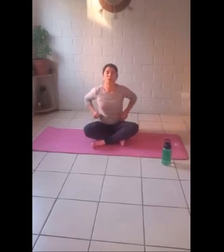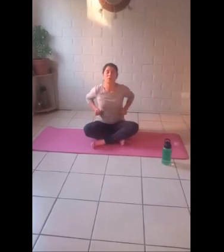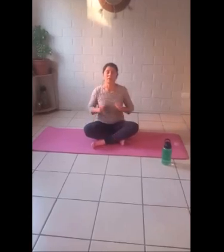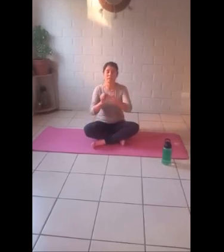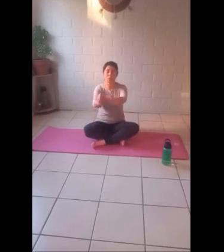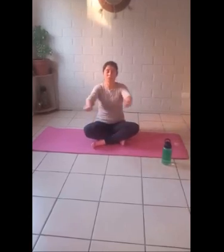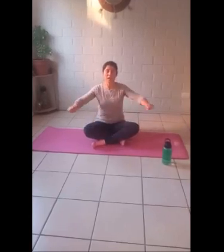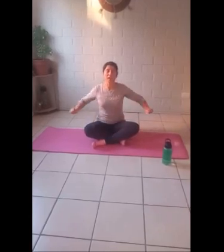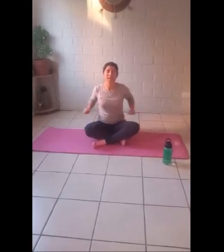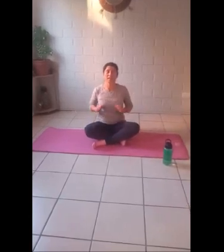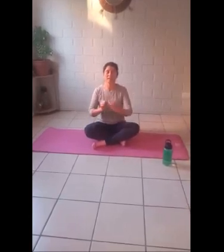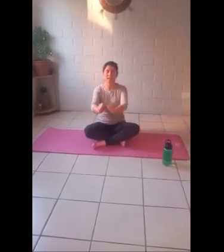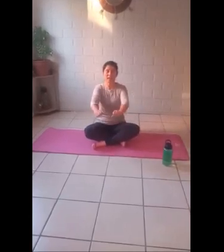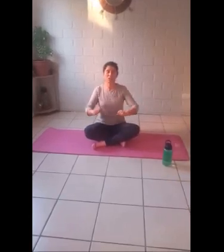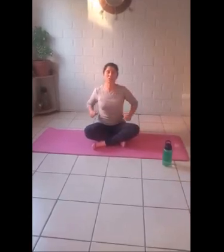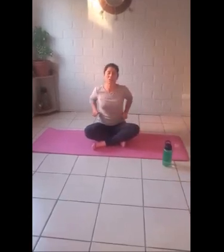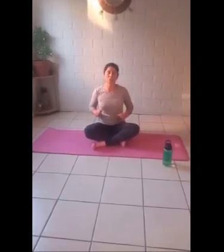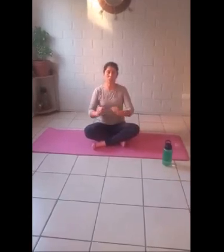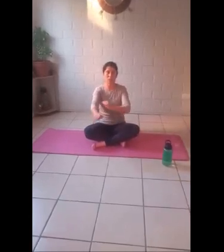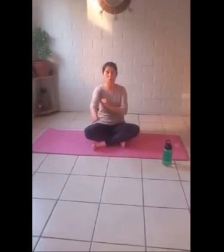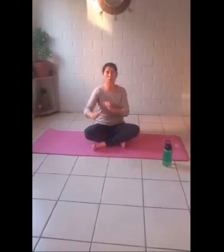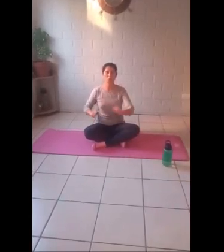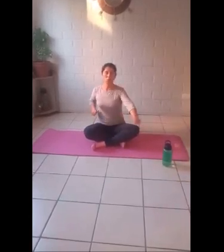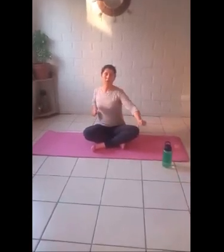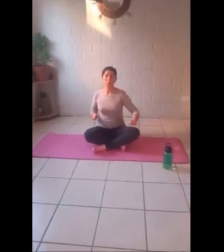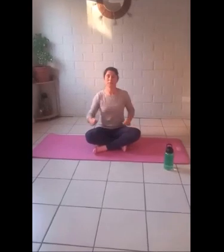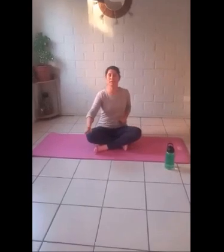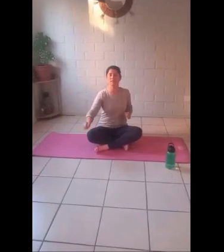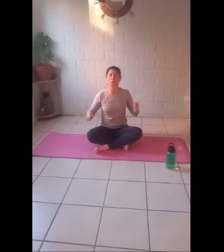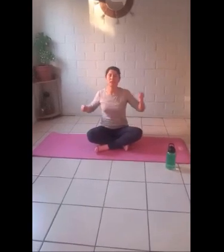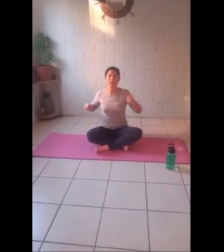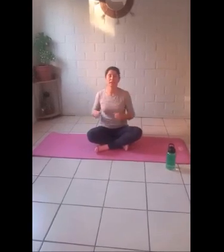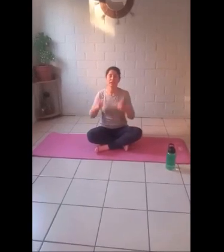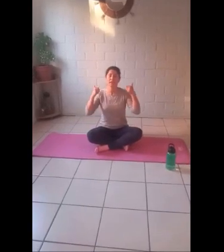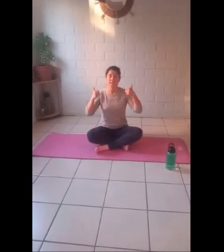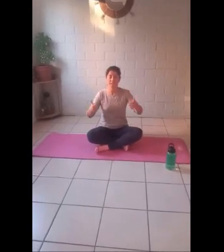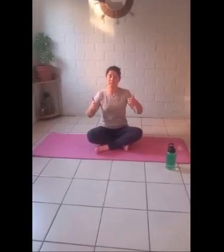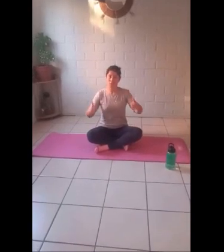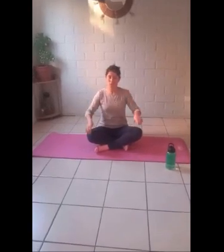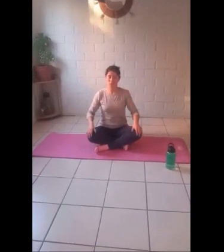comencemos a ejercitarnos y nuestro cuerpo y nuestra mente se mantengan sanos.